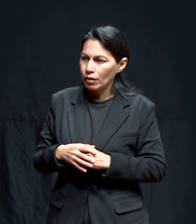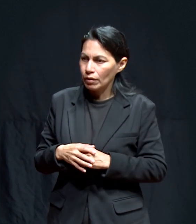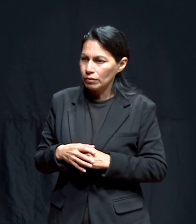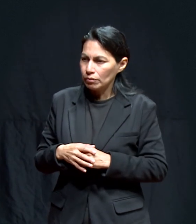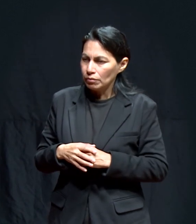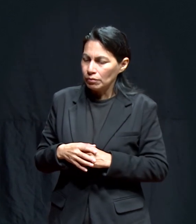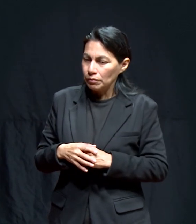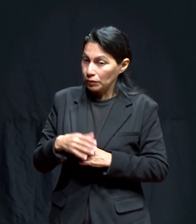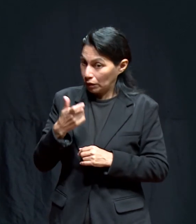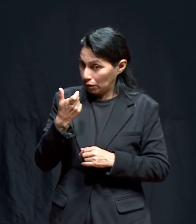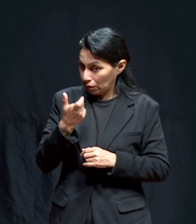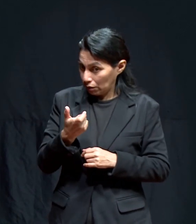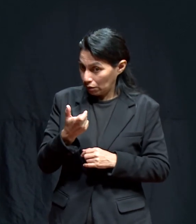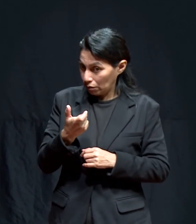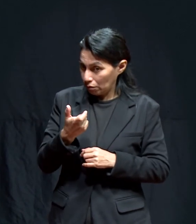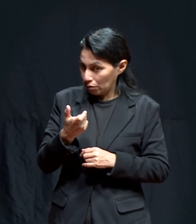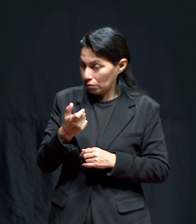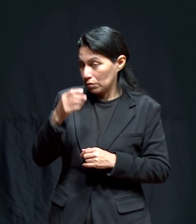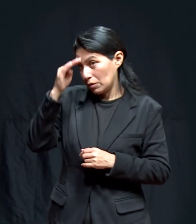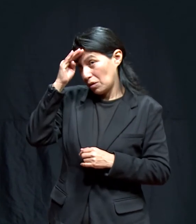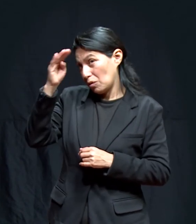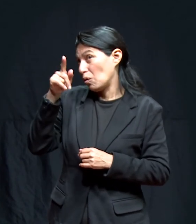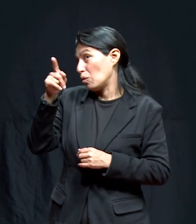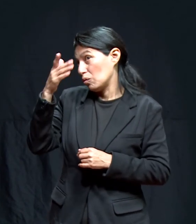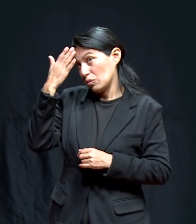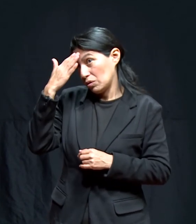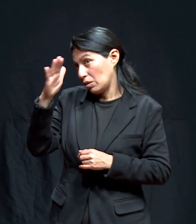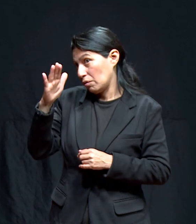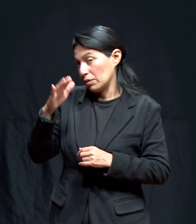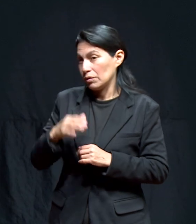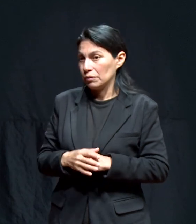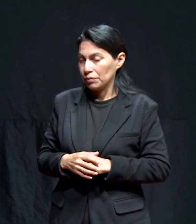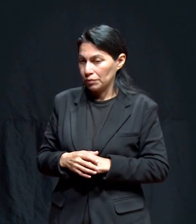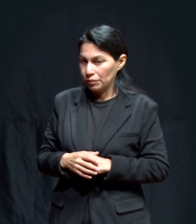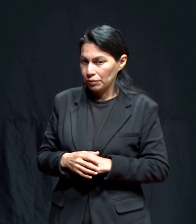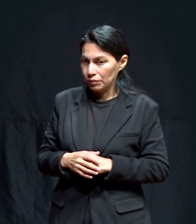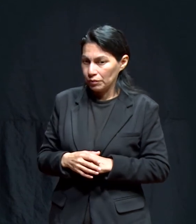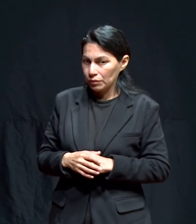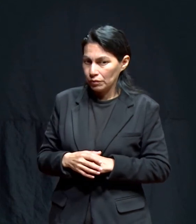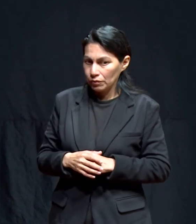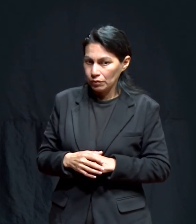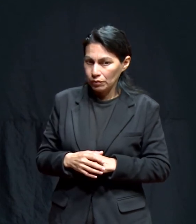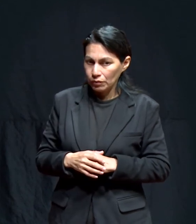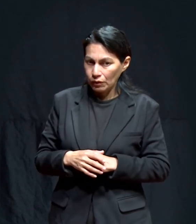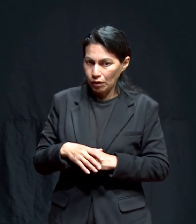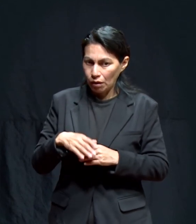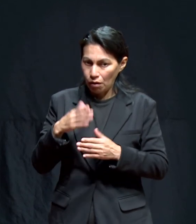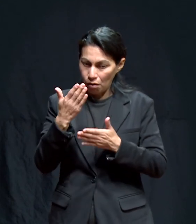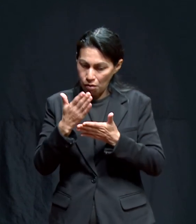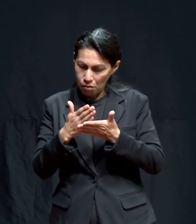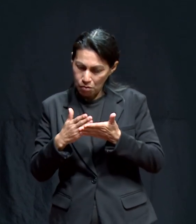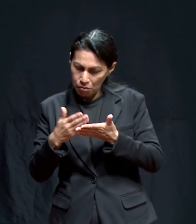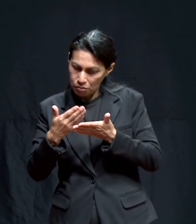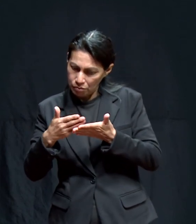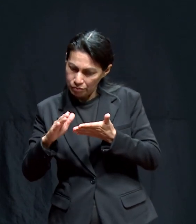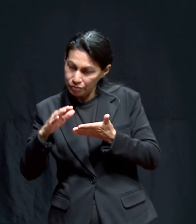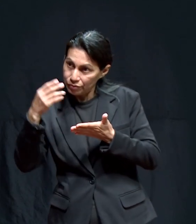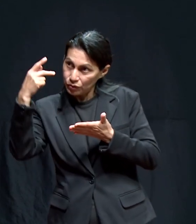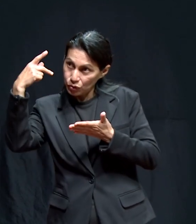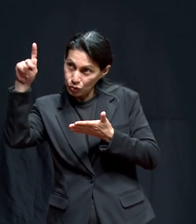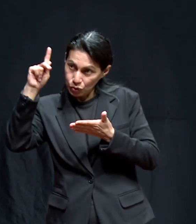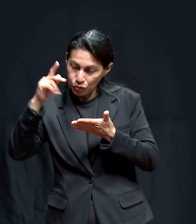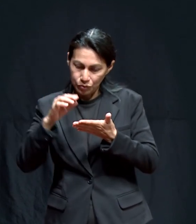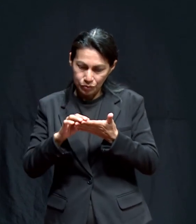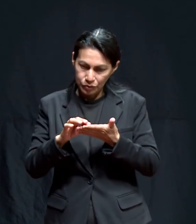maravilloso él y yo ahora en las finanzas mi padre ya sabes vamos a hacerle este porcentaje lo